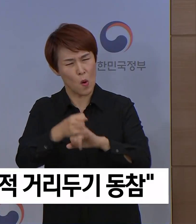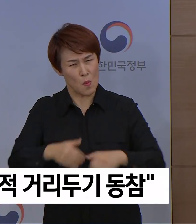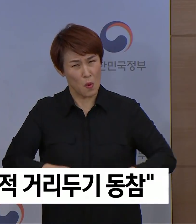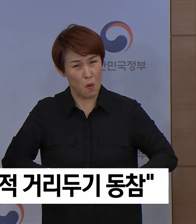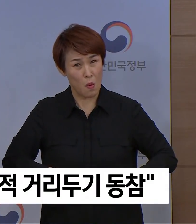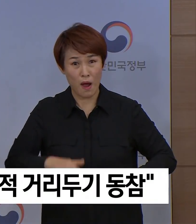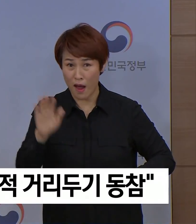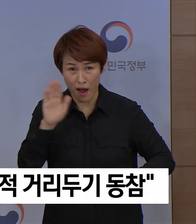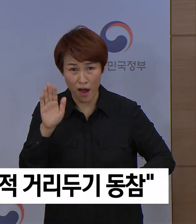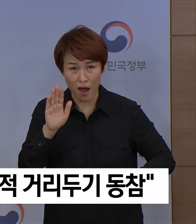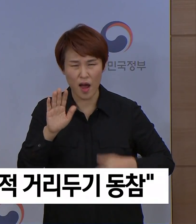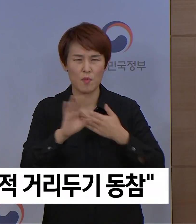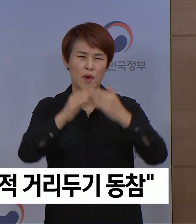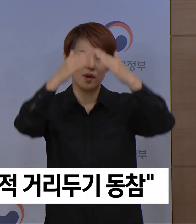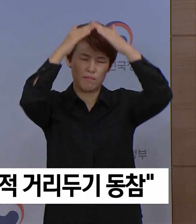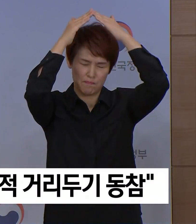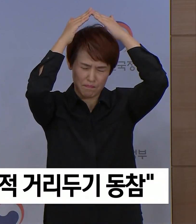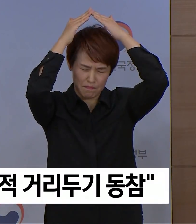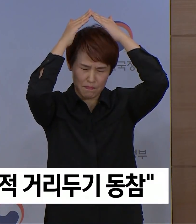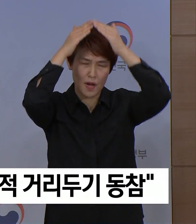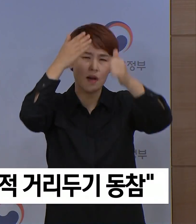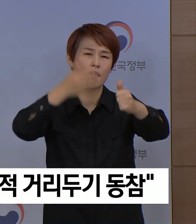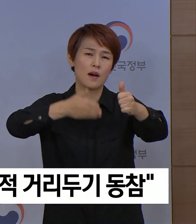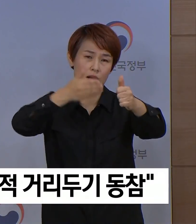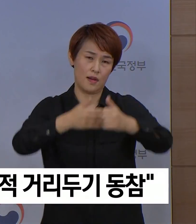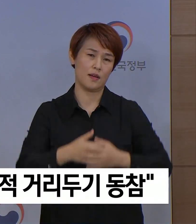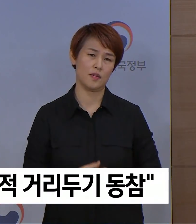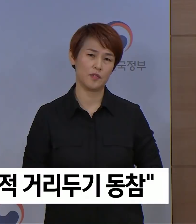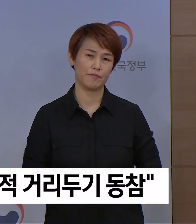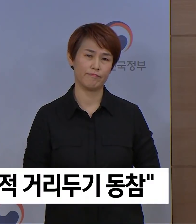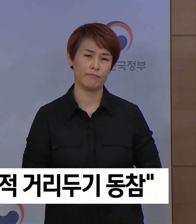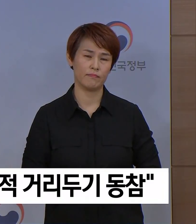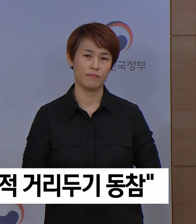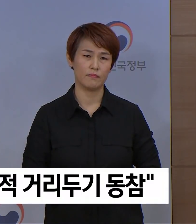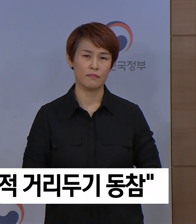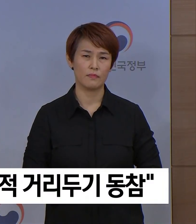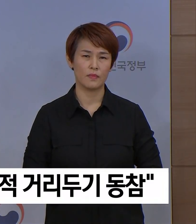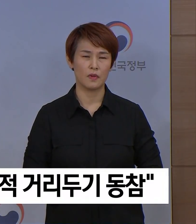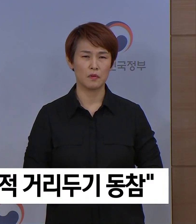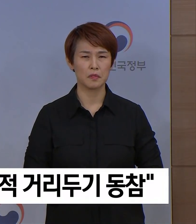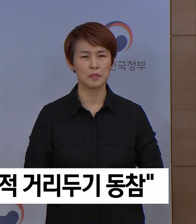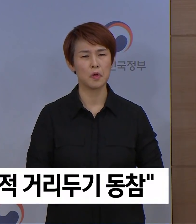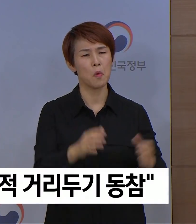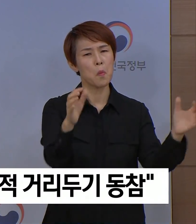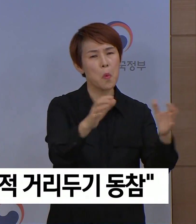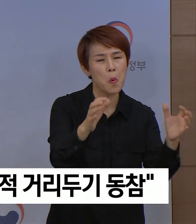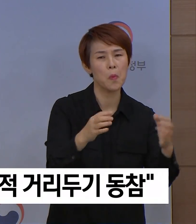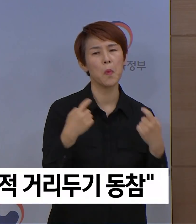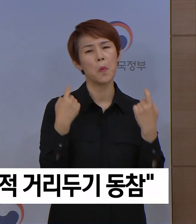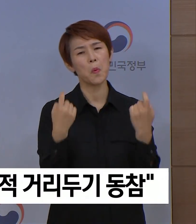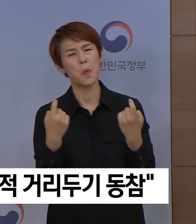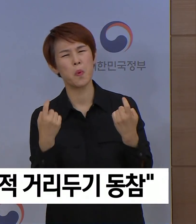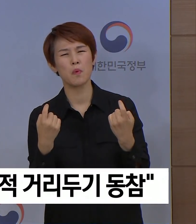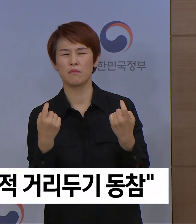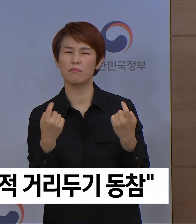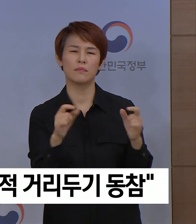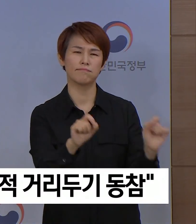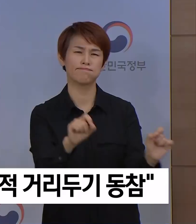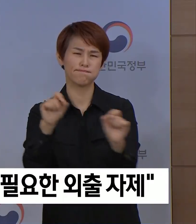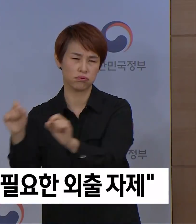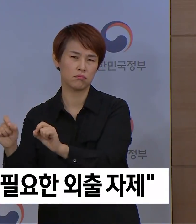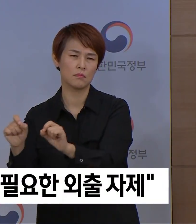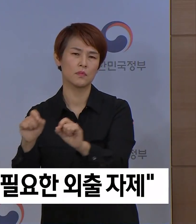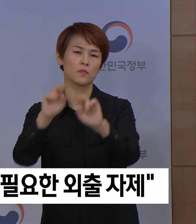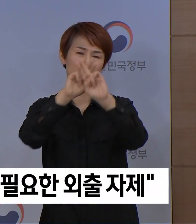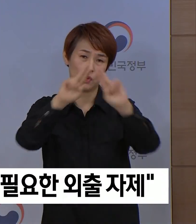경험을 제외하고는 외출을 자제해 주십시오. 불효불급한 모임 여행 등은 연기하거나 취소하고